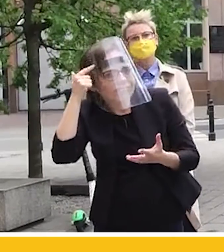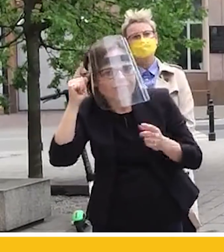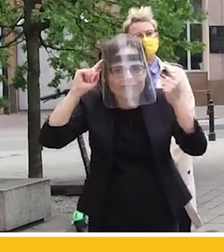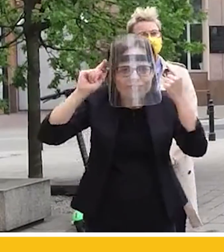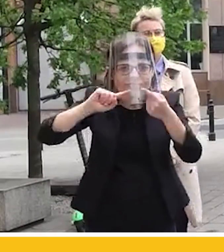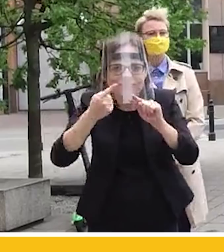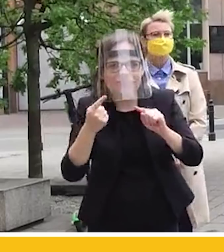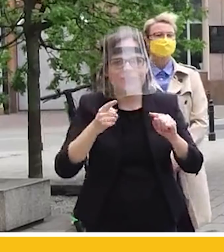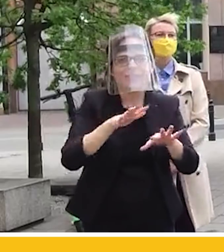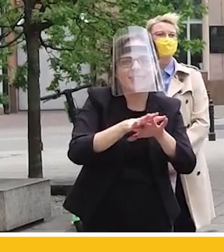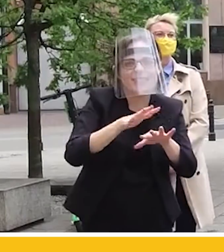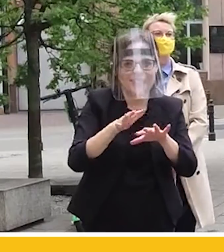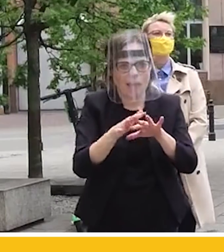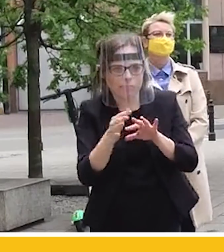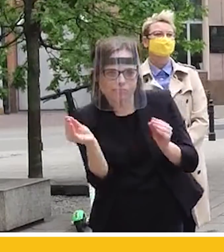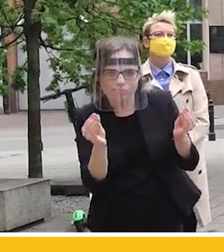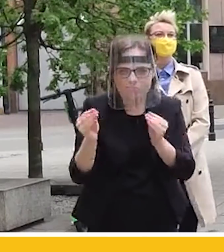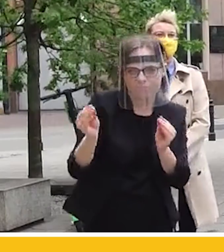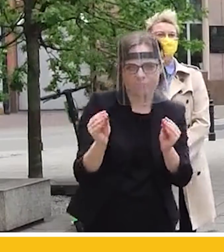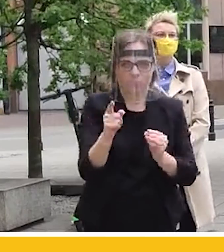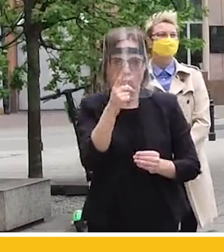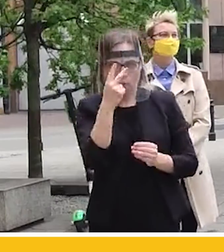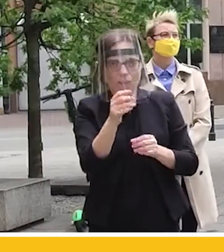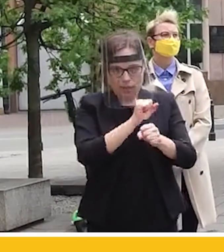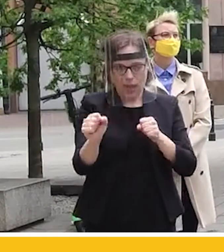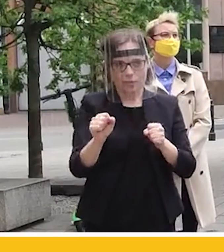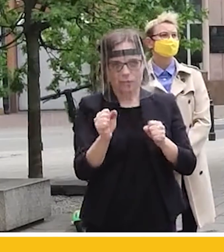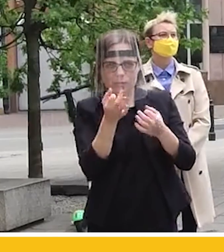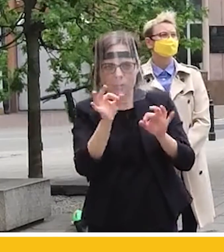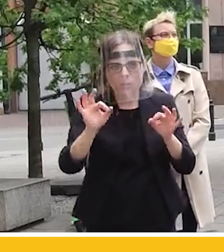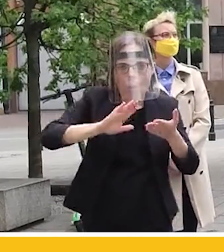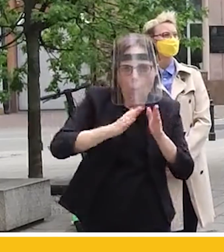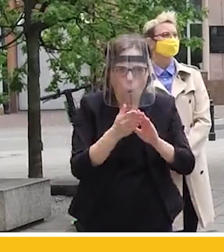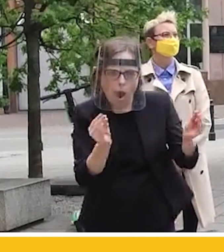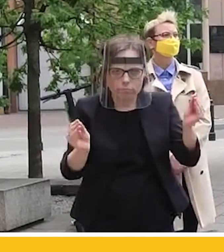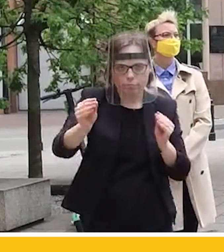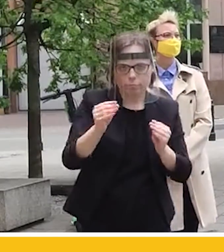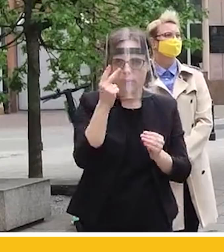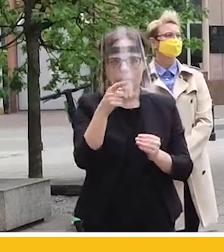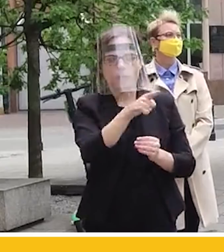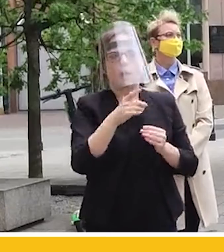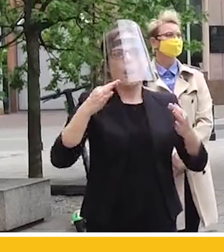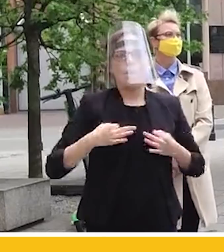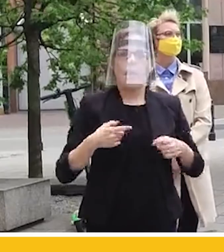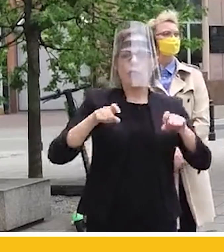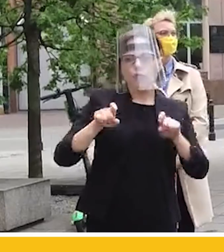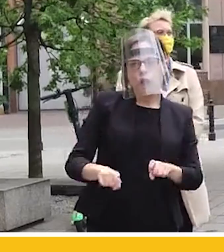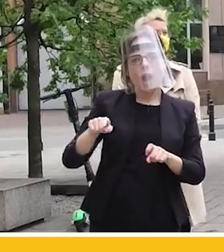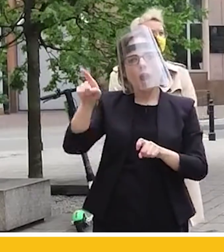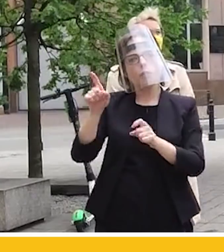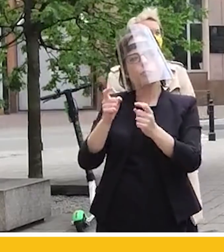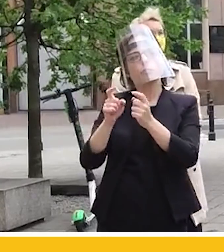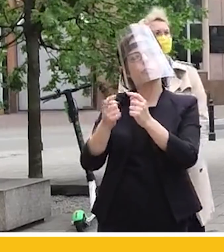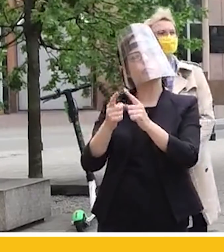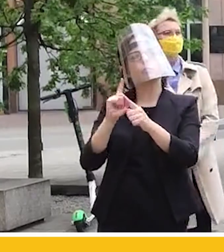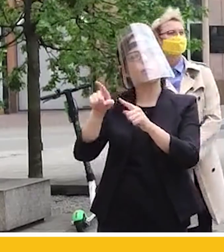układ domknięty. Widzicie Państwo policję, która zgarnia panią, która siedzi w pokojowym proteście przed trójką. Widzicie